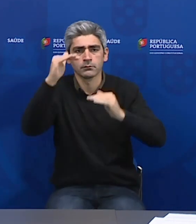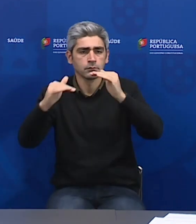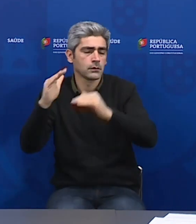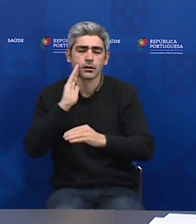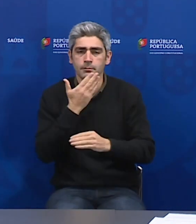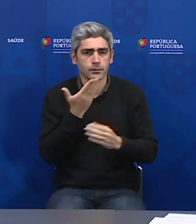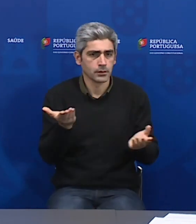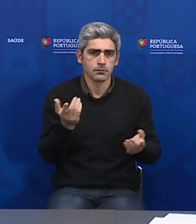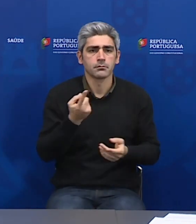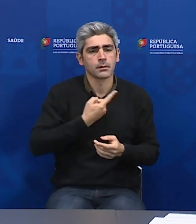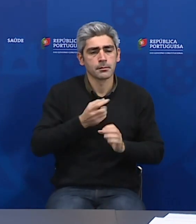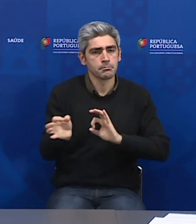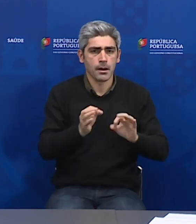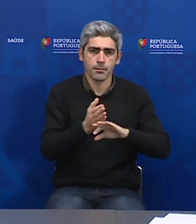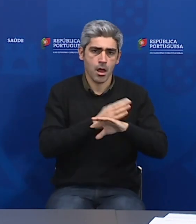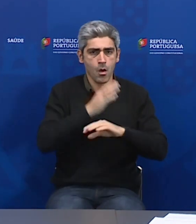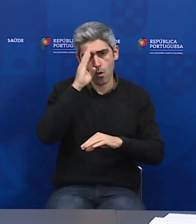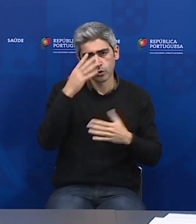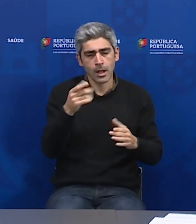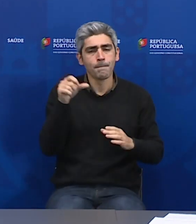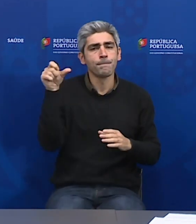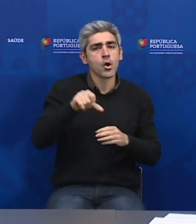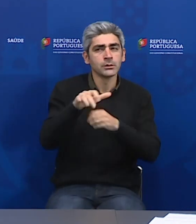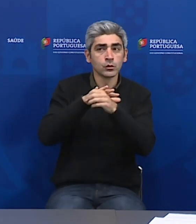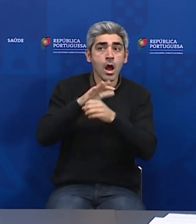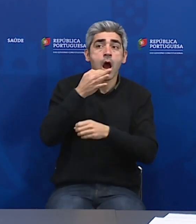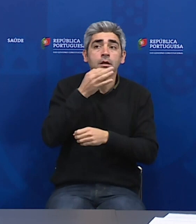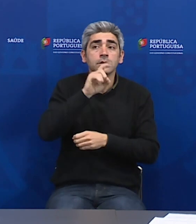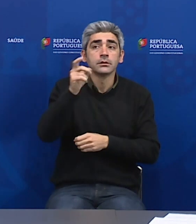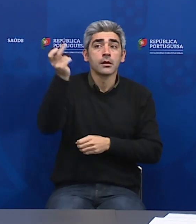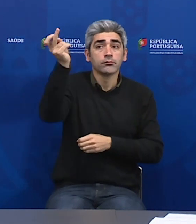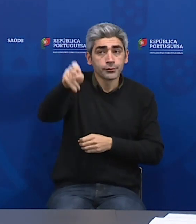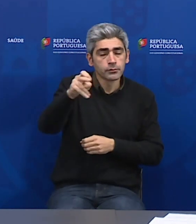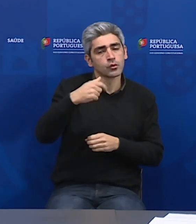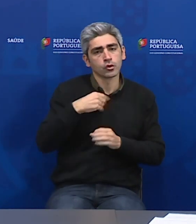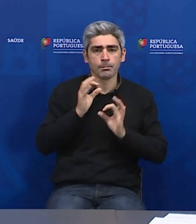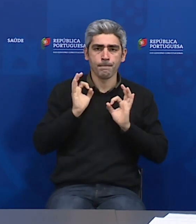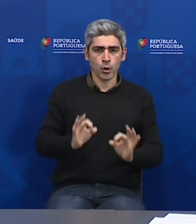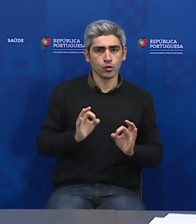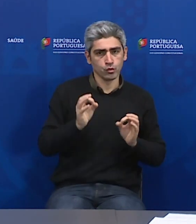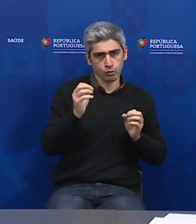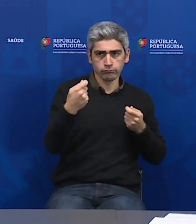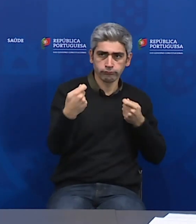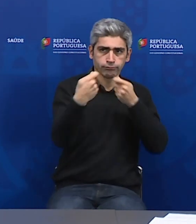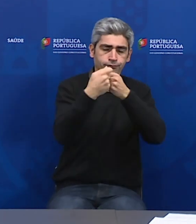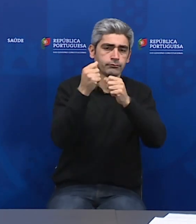E por isso o que nós temos que preparar são sempre os piores cenários e é esse o nosso nível de preparação neste momento.